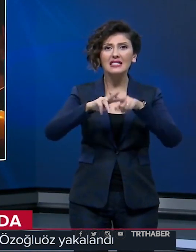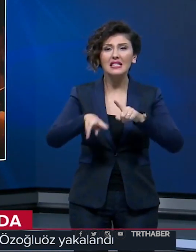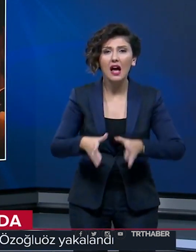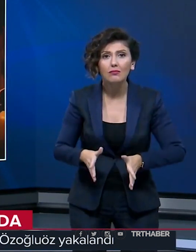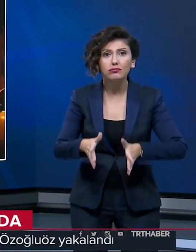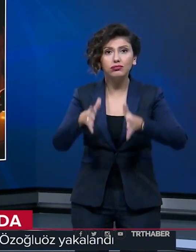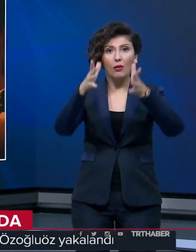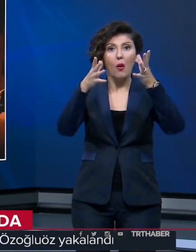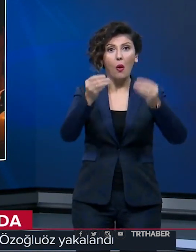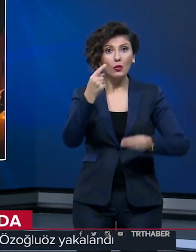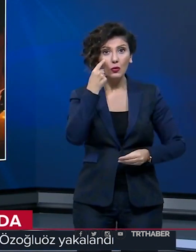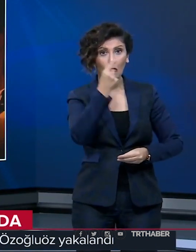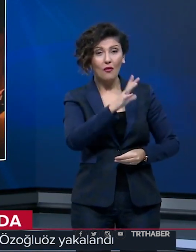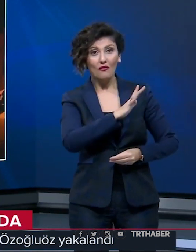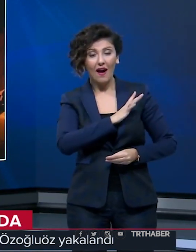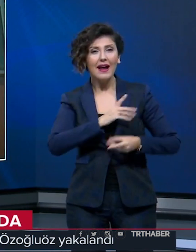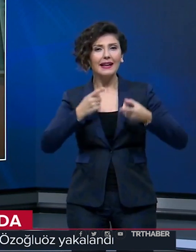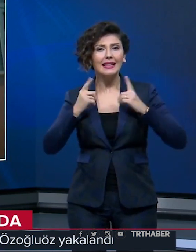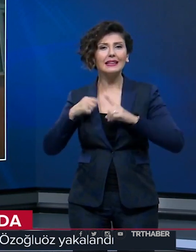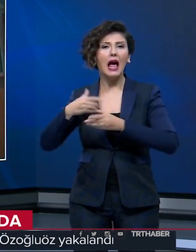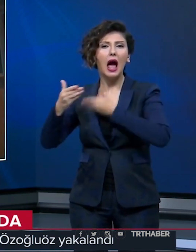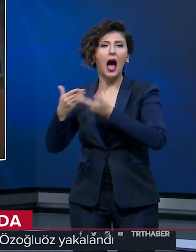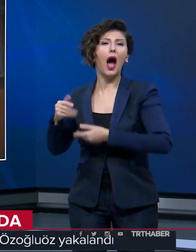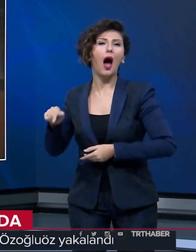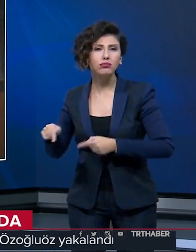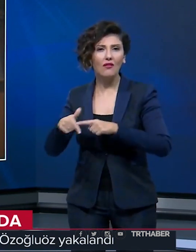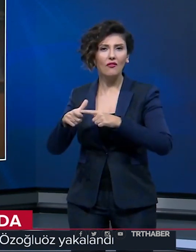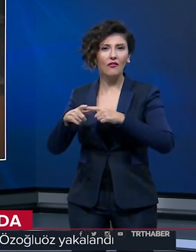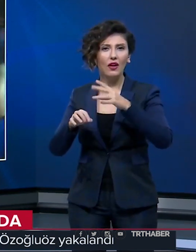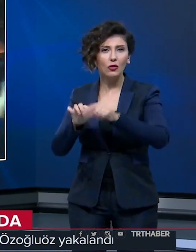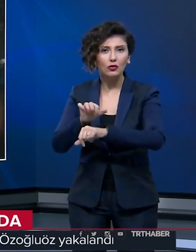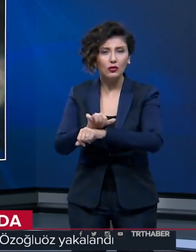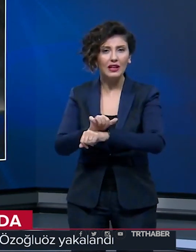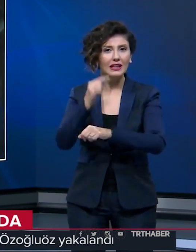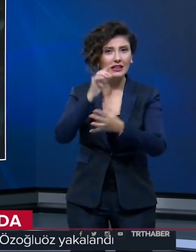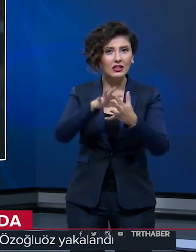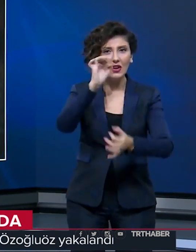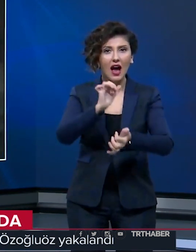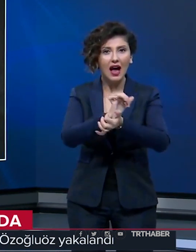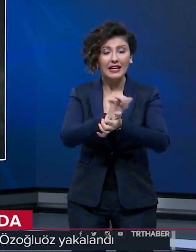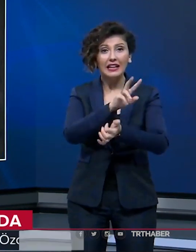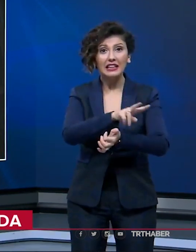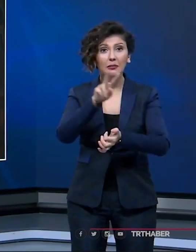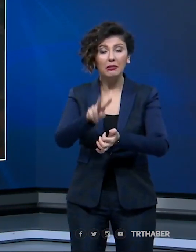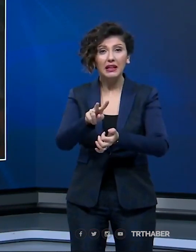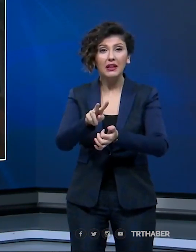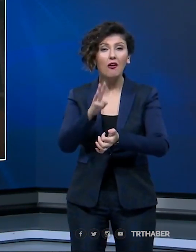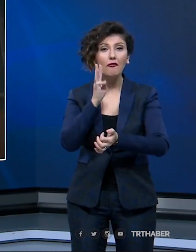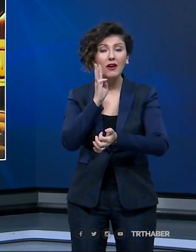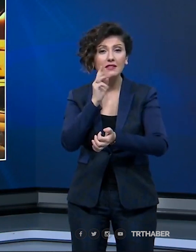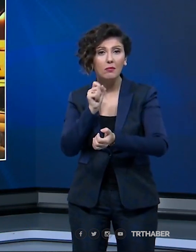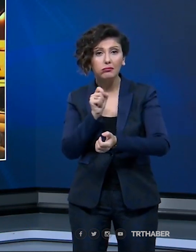yetkililerle paylaşmadığı, FETÖ'den tutuklanan kişilerin aileleriyle de 22 WhatsApp görüşmesi yaptığı iddia edilmişti.